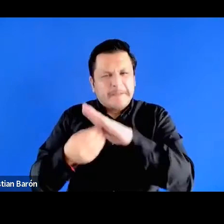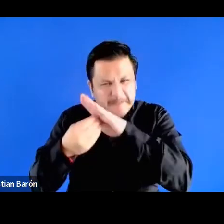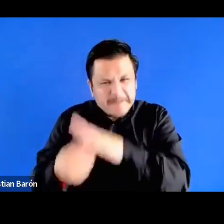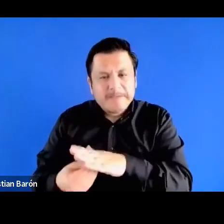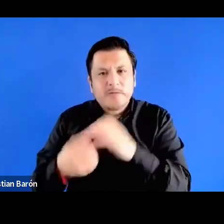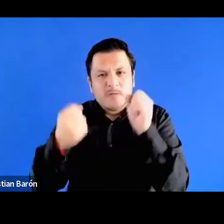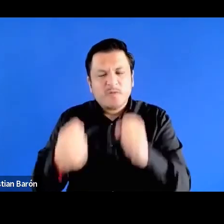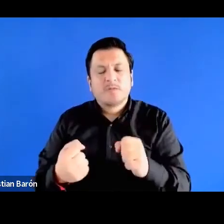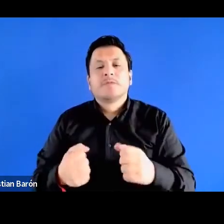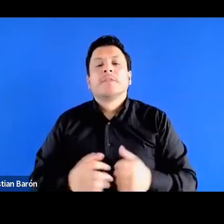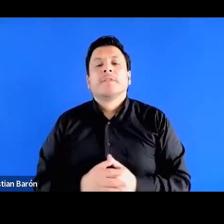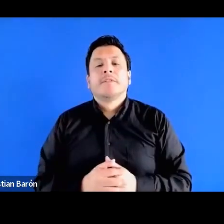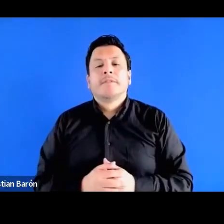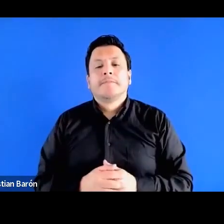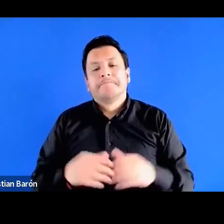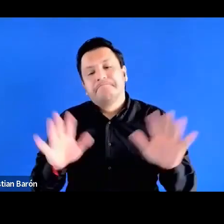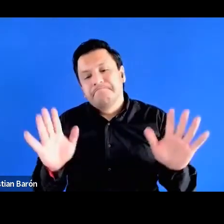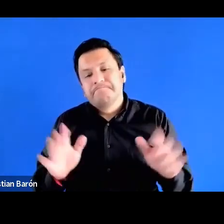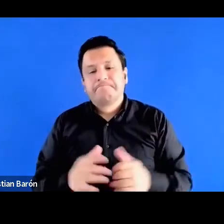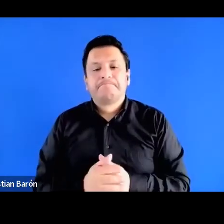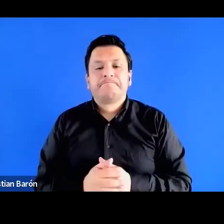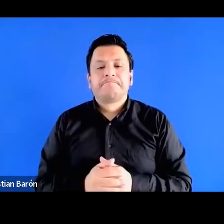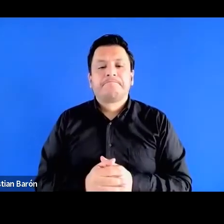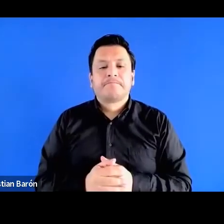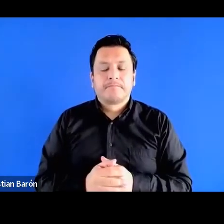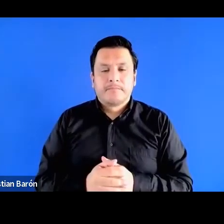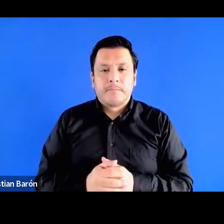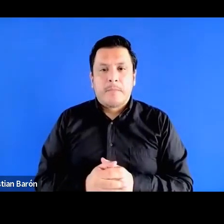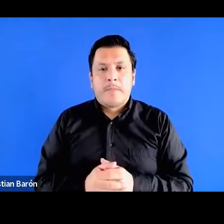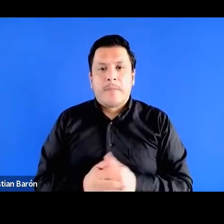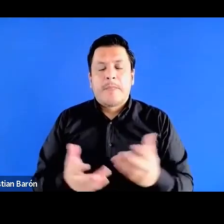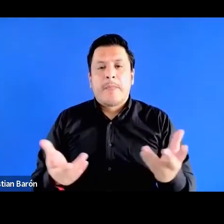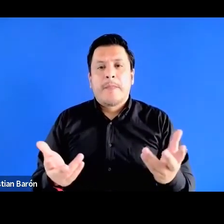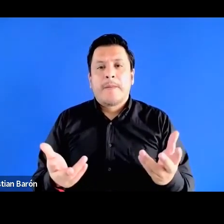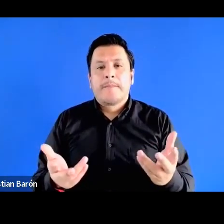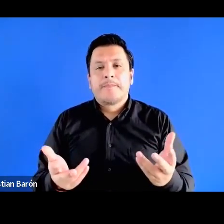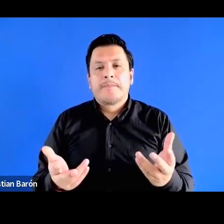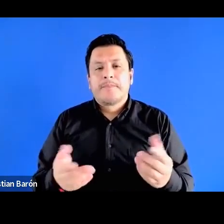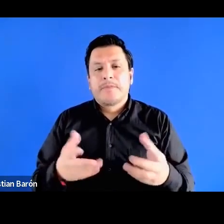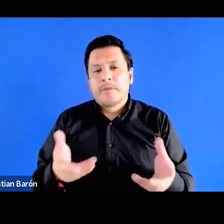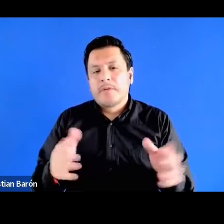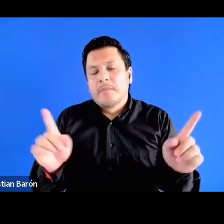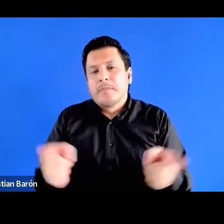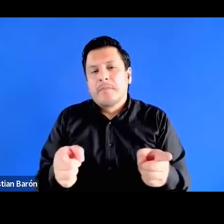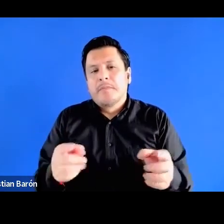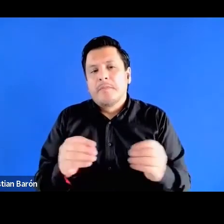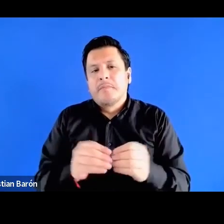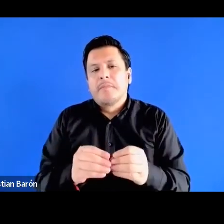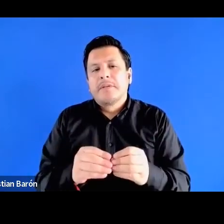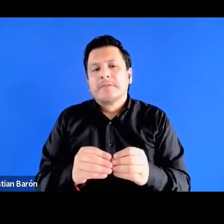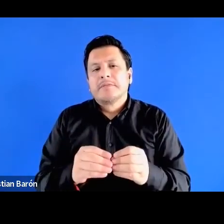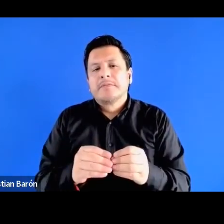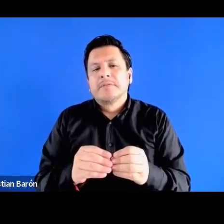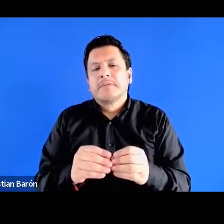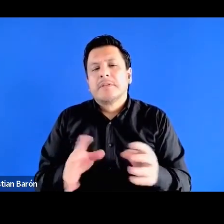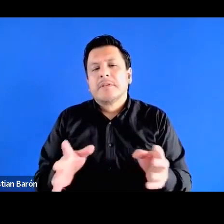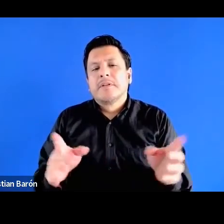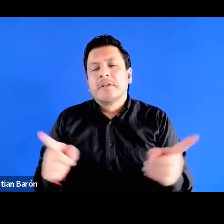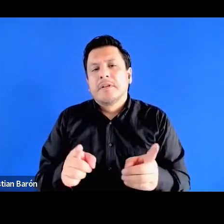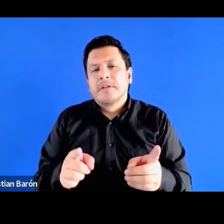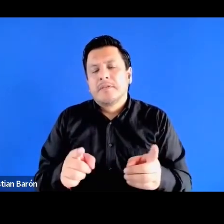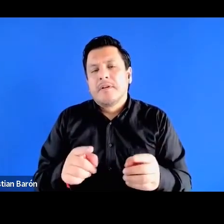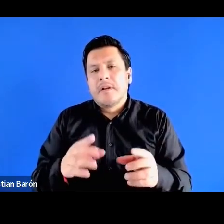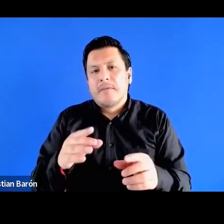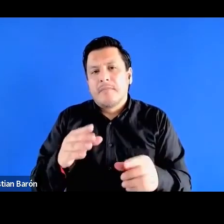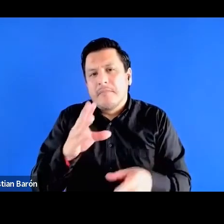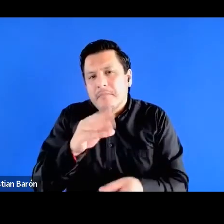contundente. Pero bueno, entonces hay que quiero terminar de todas maneras con, exacto, con una nota